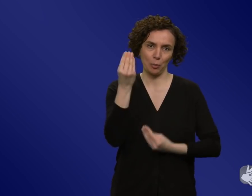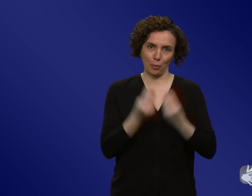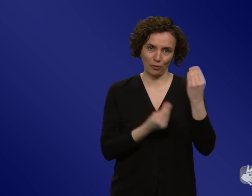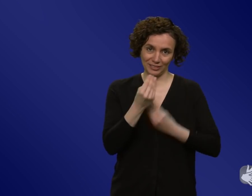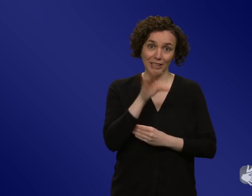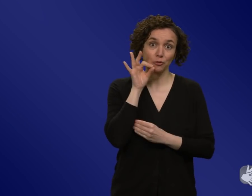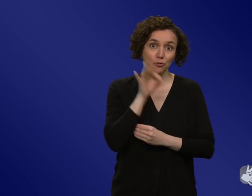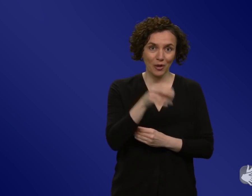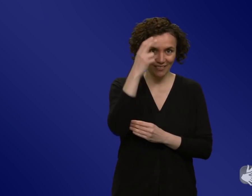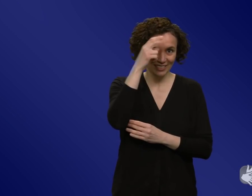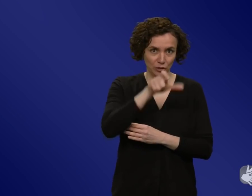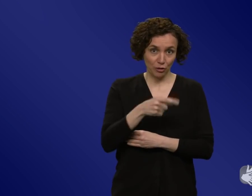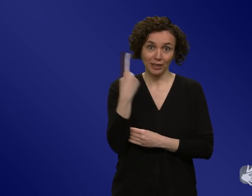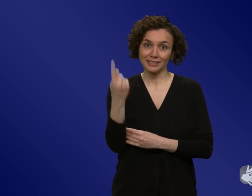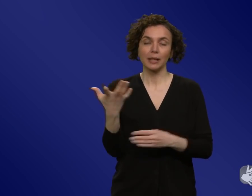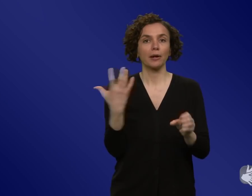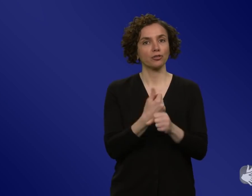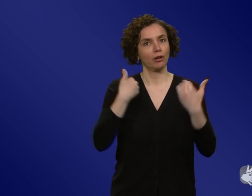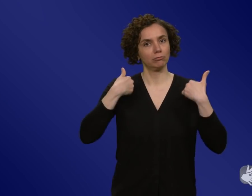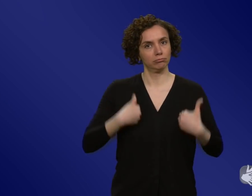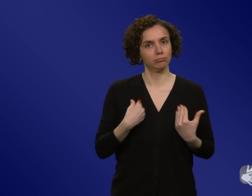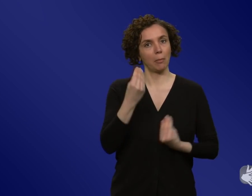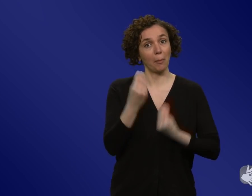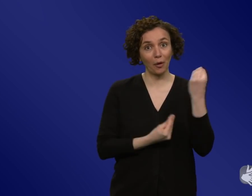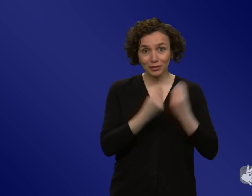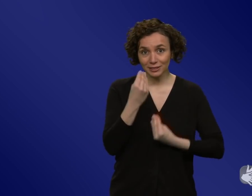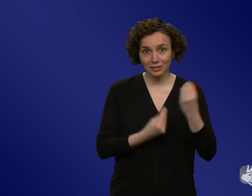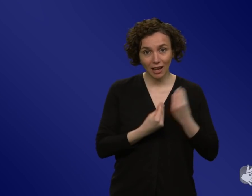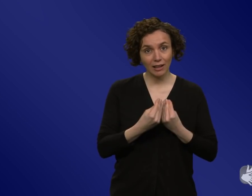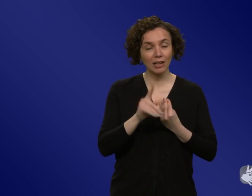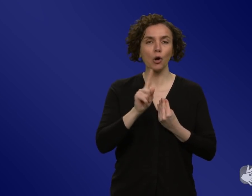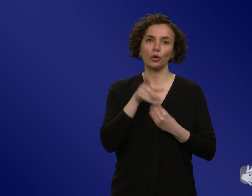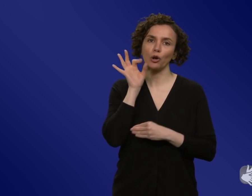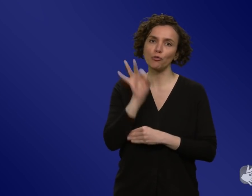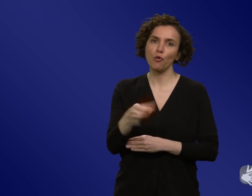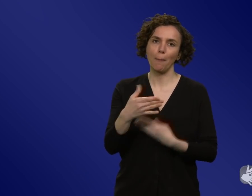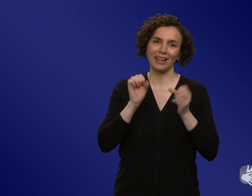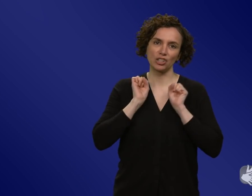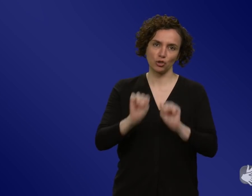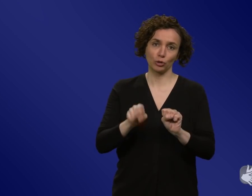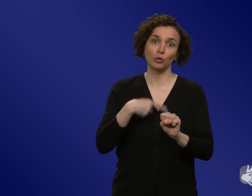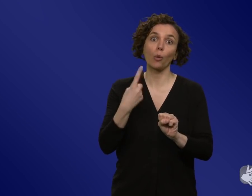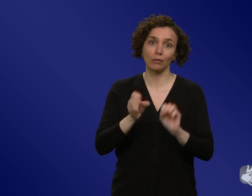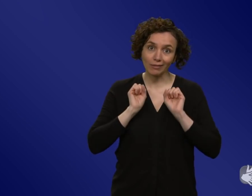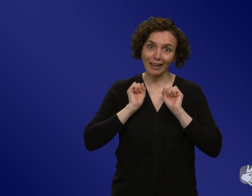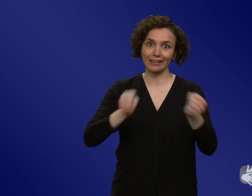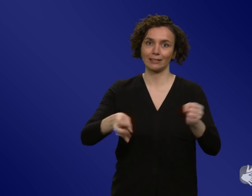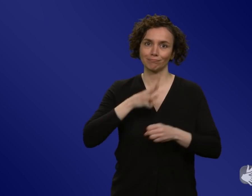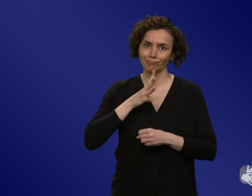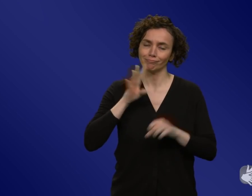einfach professioneller und aber auch in gewissem Sinne geschützter reagieren können. Jetzt haben wir schon den großen Ausblick gemacht. Ich